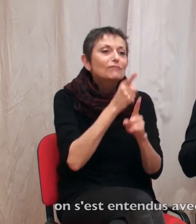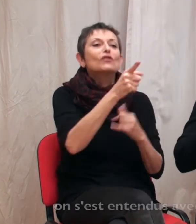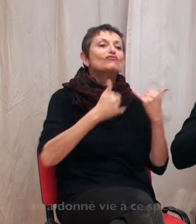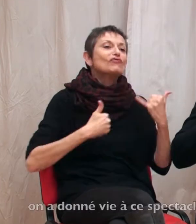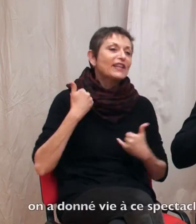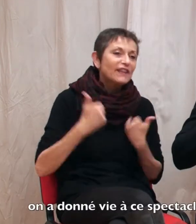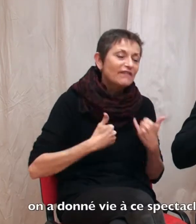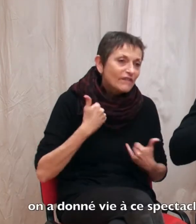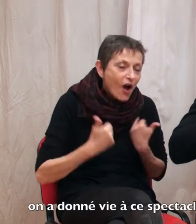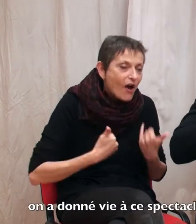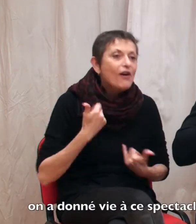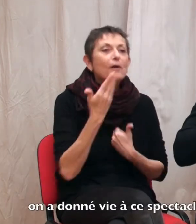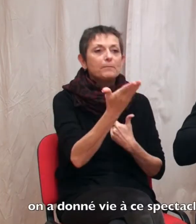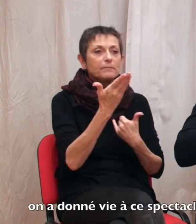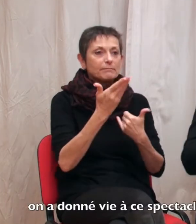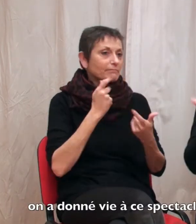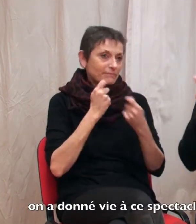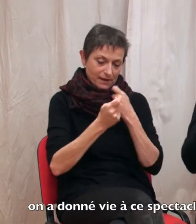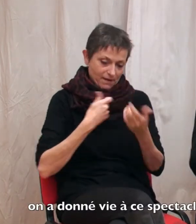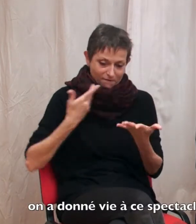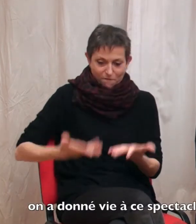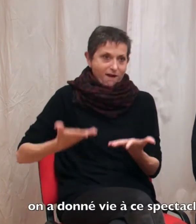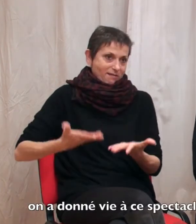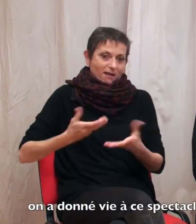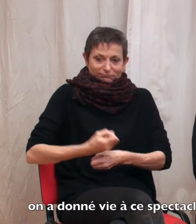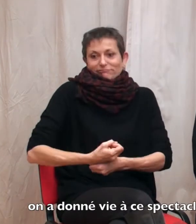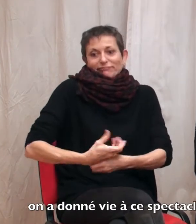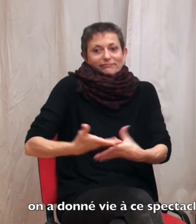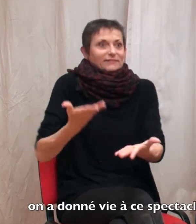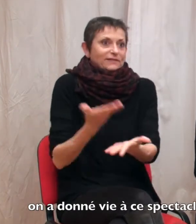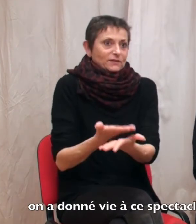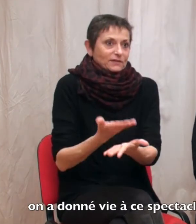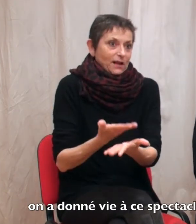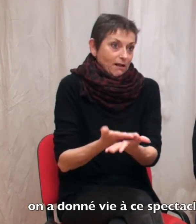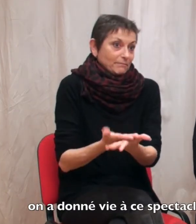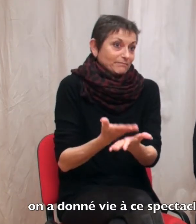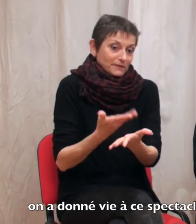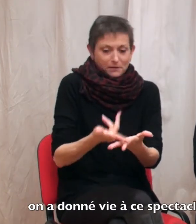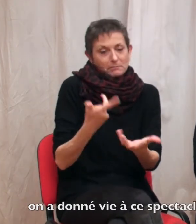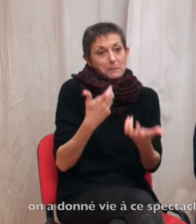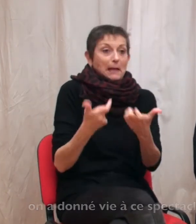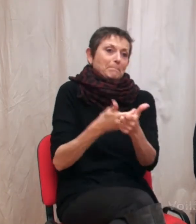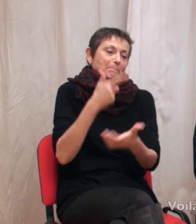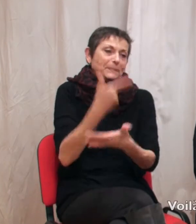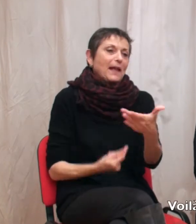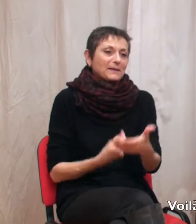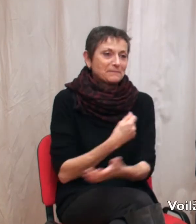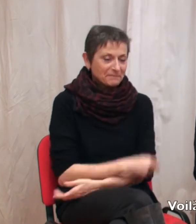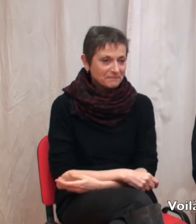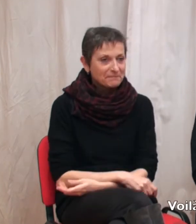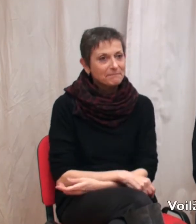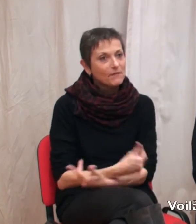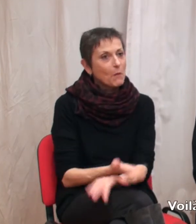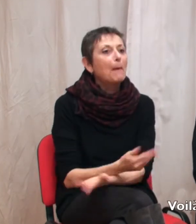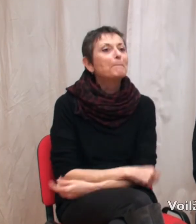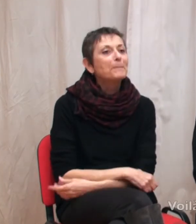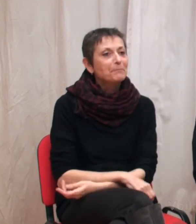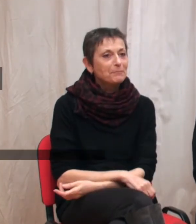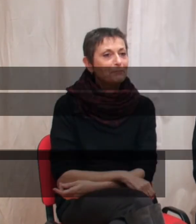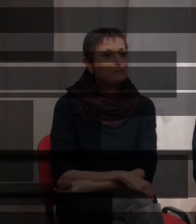Jennifer, et puis voilà, ensuite on a donné vie à ce spectacle qui sera donc bilingue. Voilà.